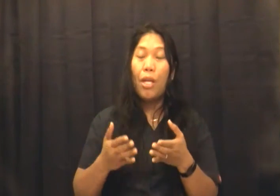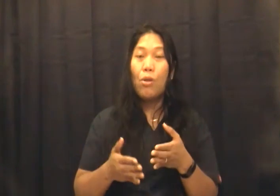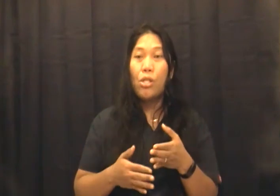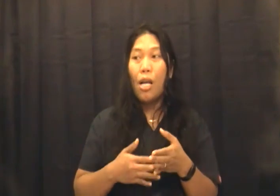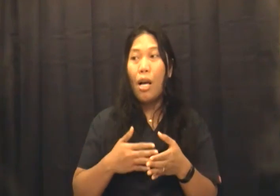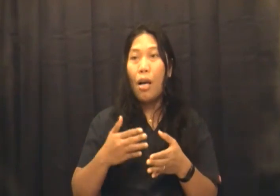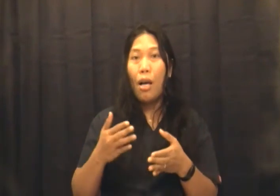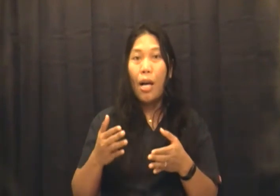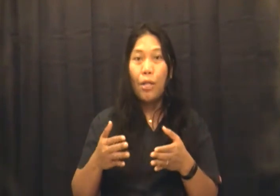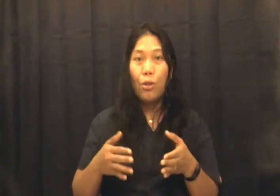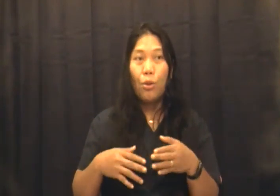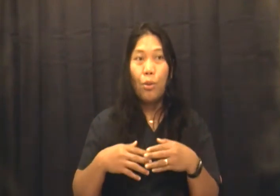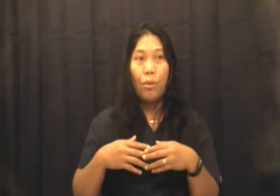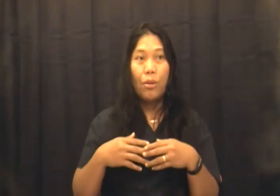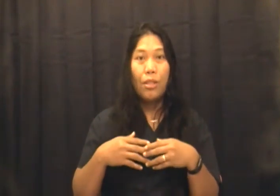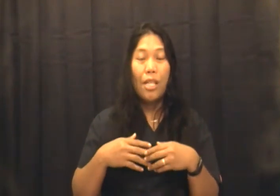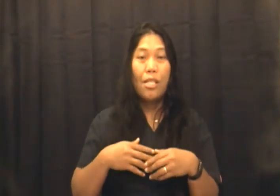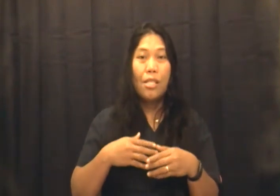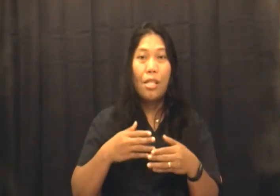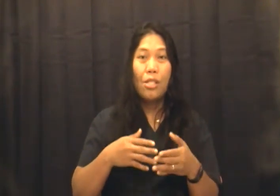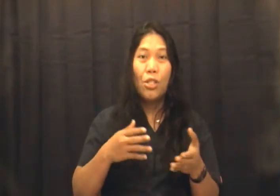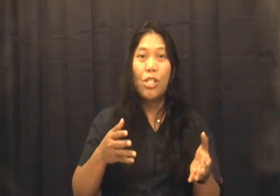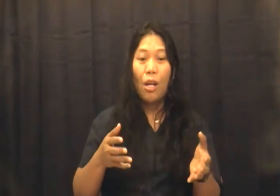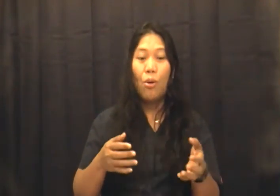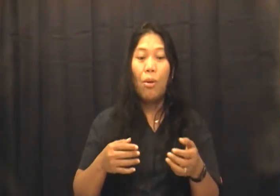pero sa, ano yung, nag-search ako,